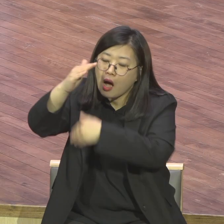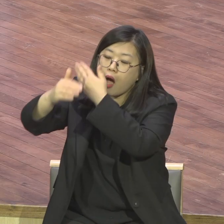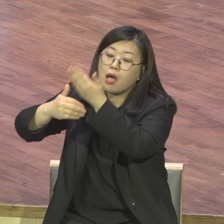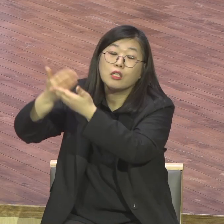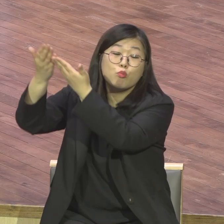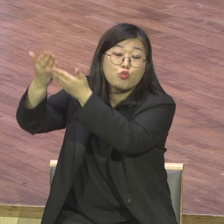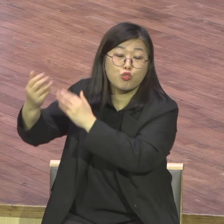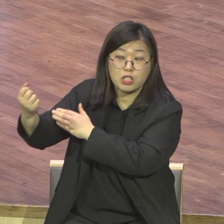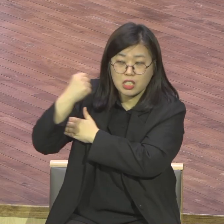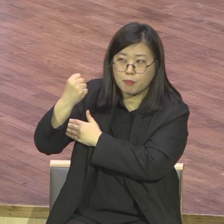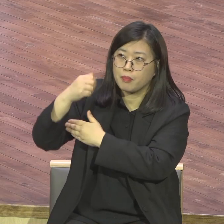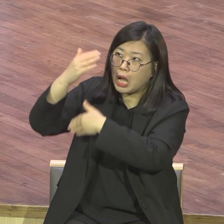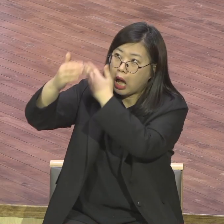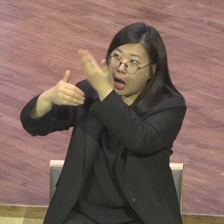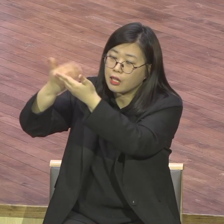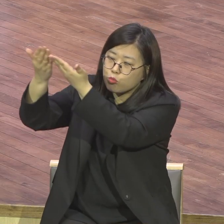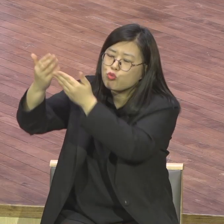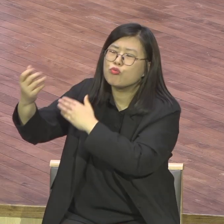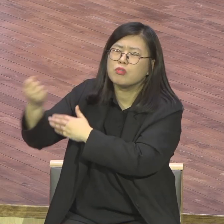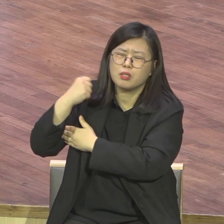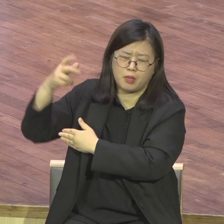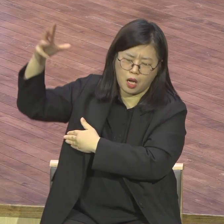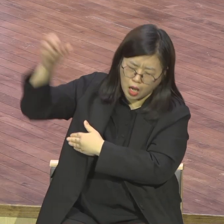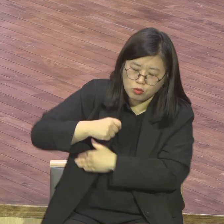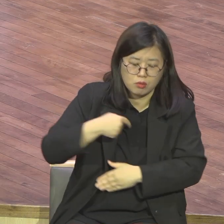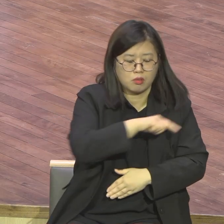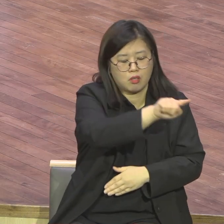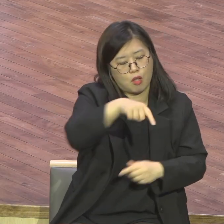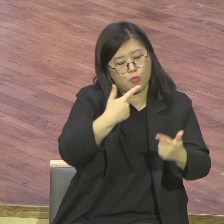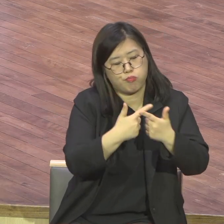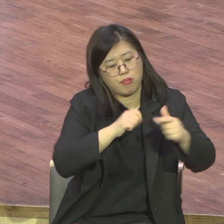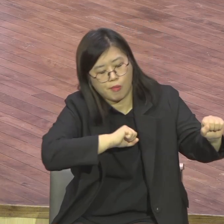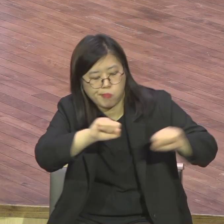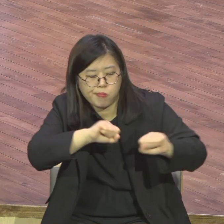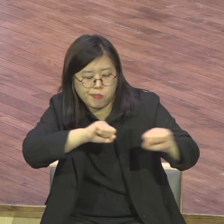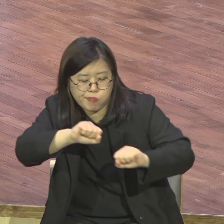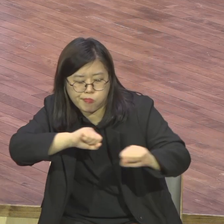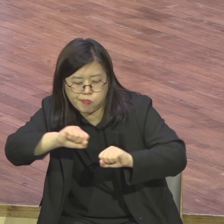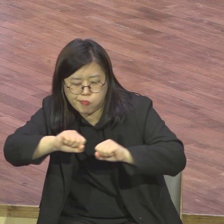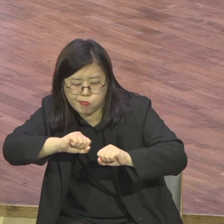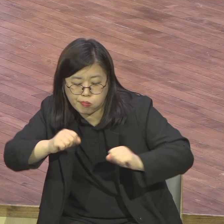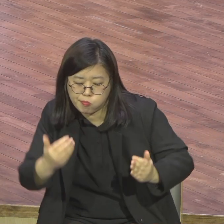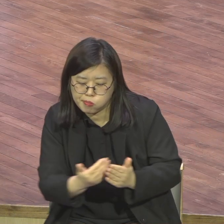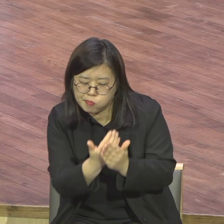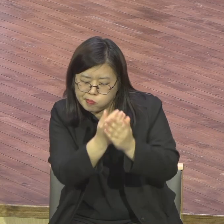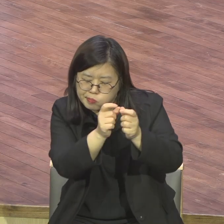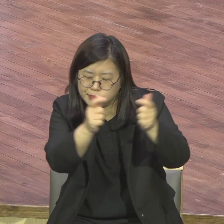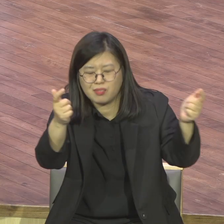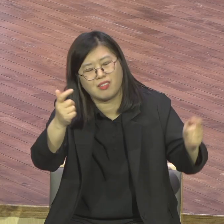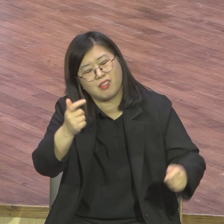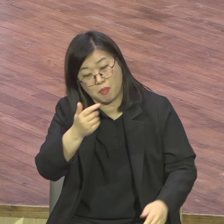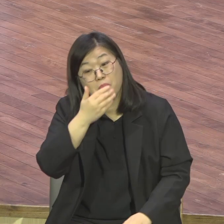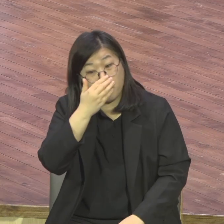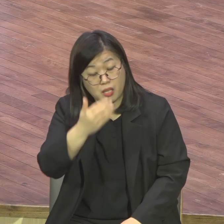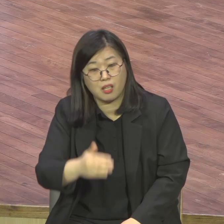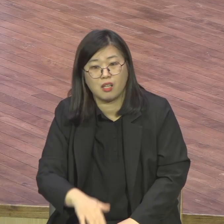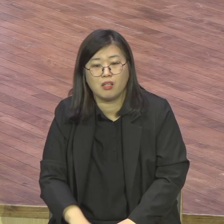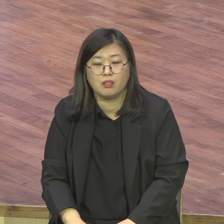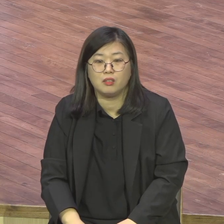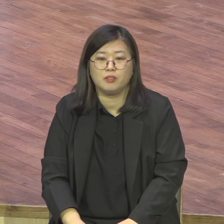전주 저에게 뭘 지가 그렇습니다. 실제로 아무것도 아니요. 그런데 하나님과 이